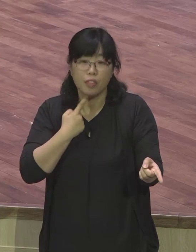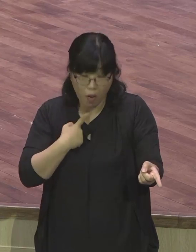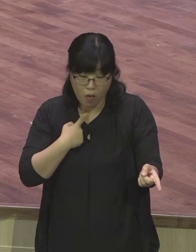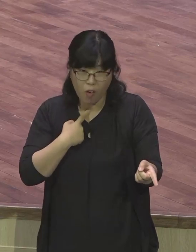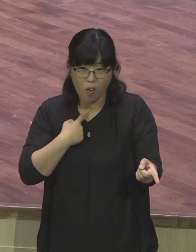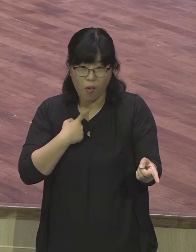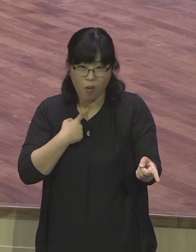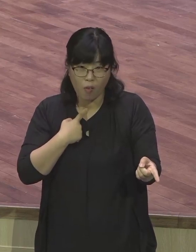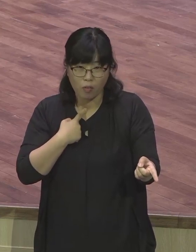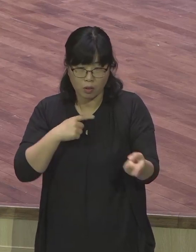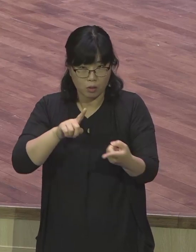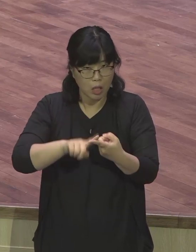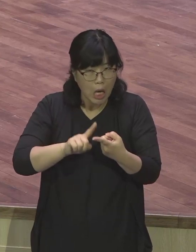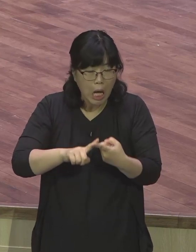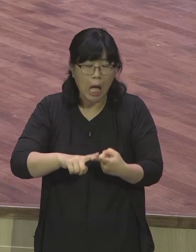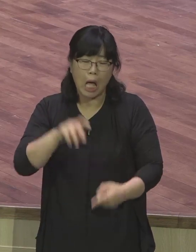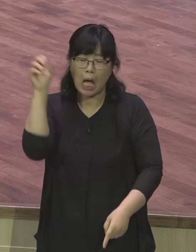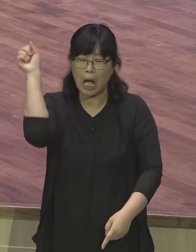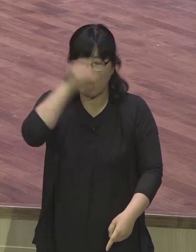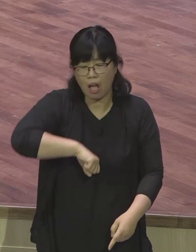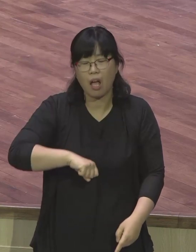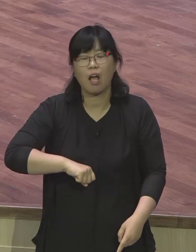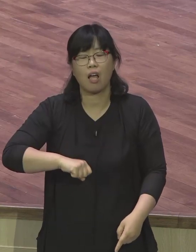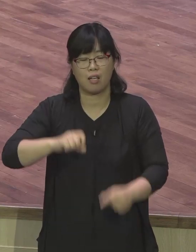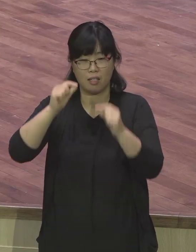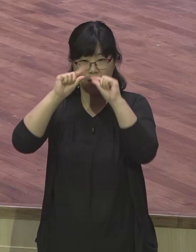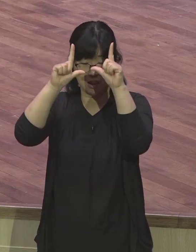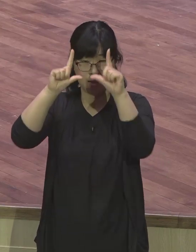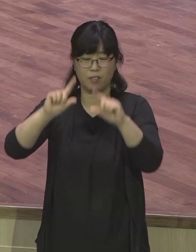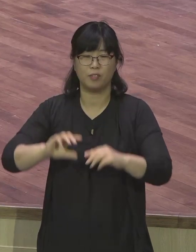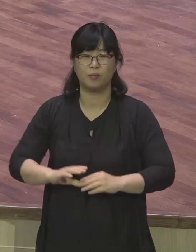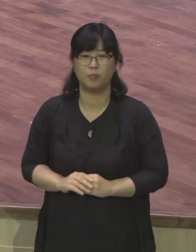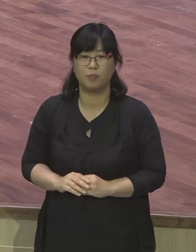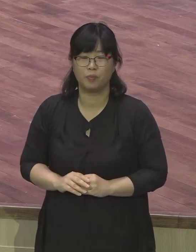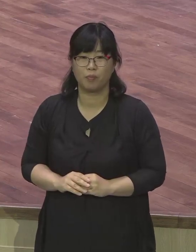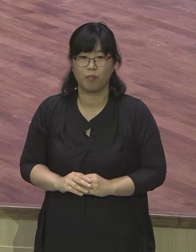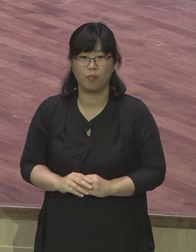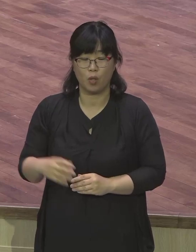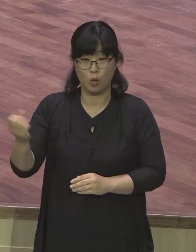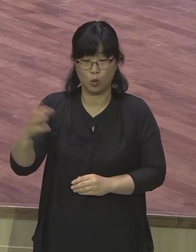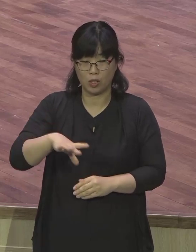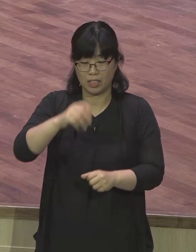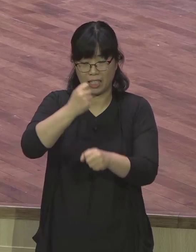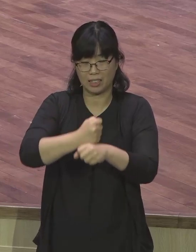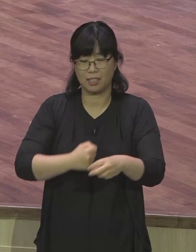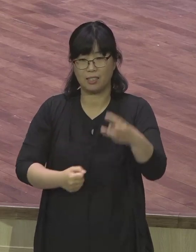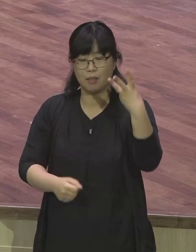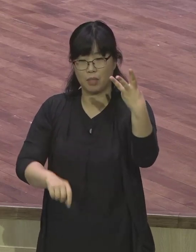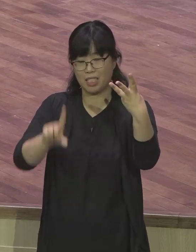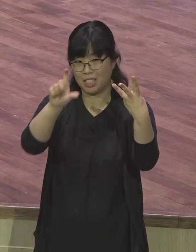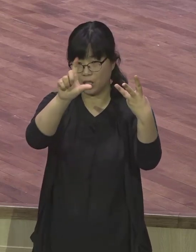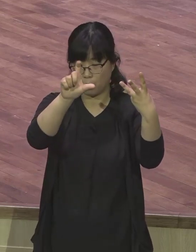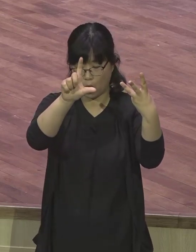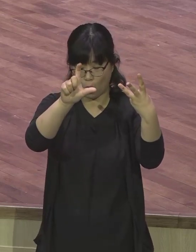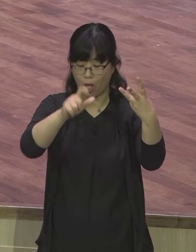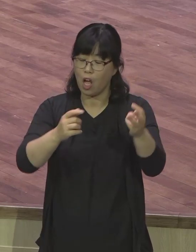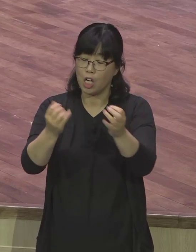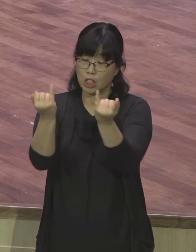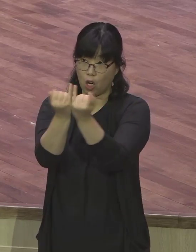것을 깨달은 것입니다 또 창세기 3장 15절에 여자의 후손이 오셔서 뱀의 머리를 사단의